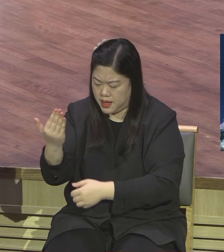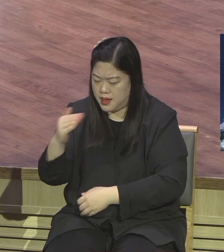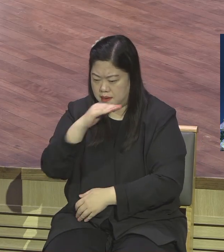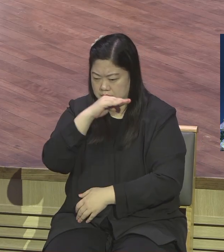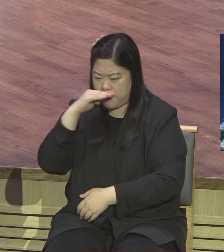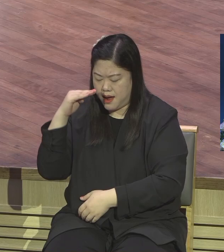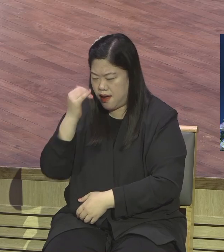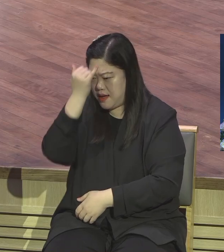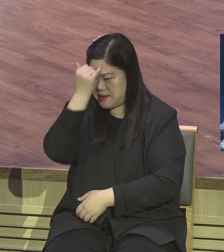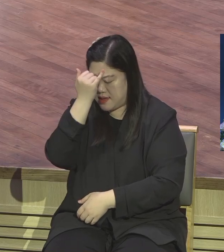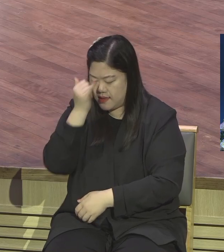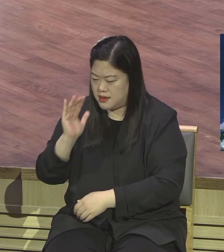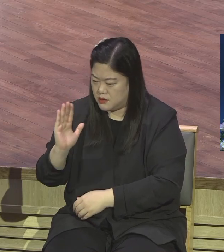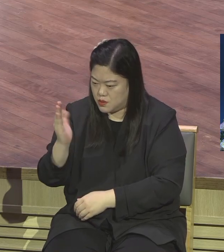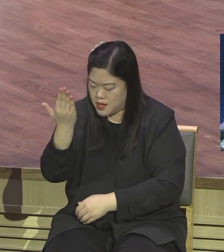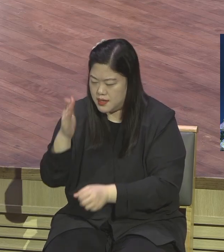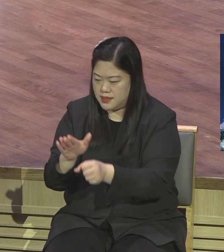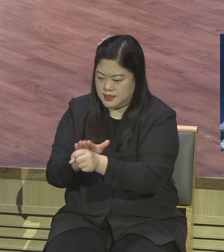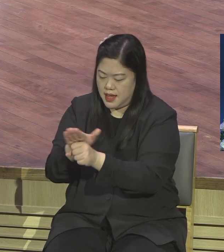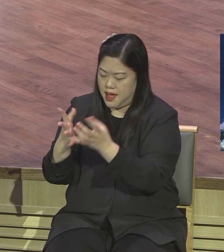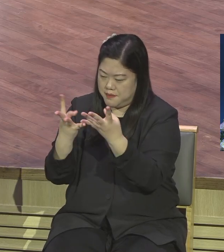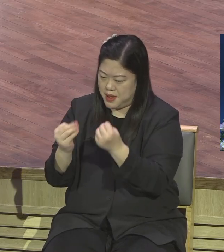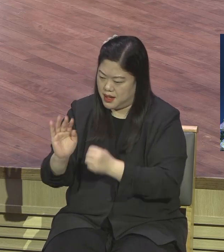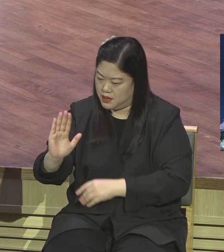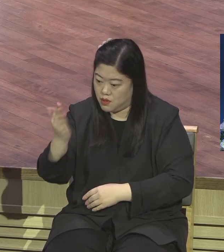알아 그것이 종교인 줄 알아 그것이 아주 신앙 종교인 줄 알아